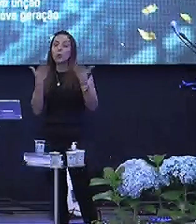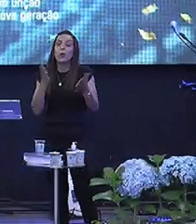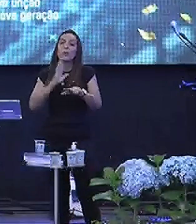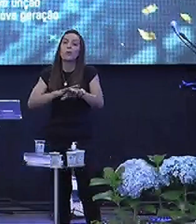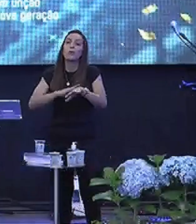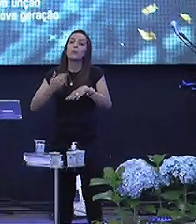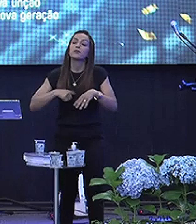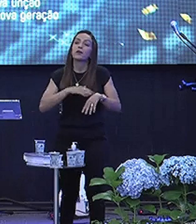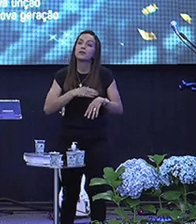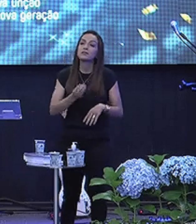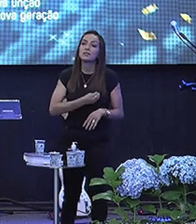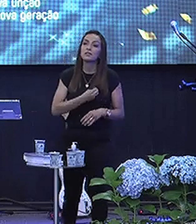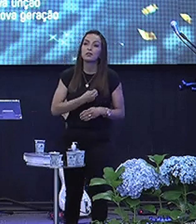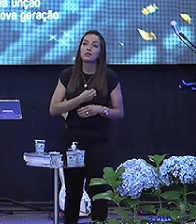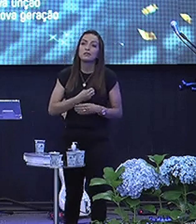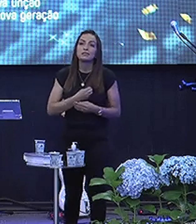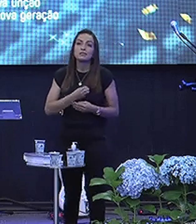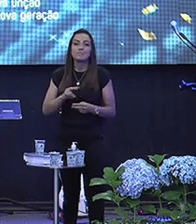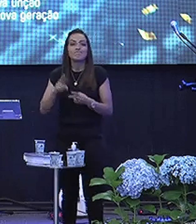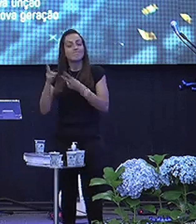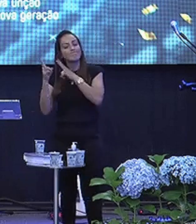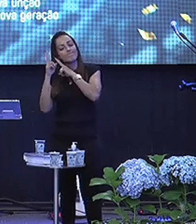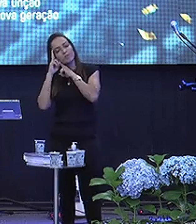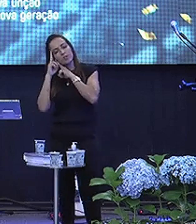vida Que a gente deita Sobre o próprio alimento?